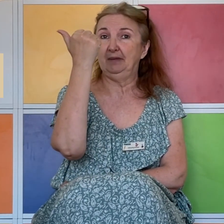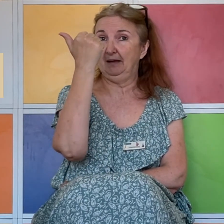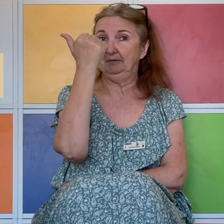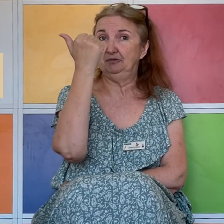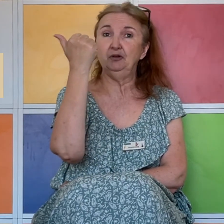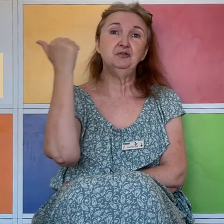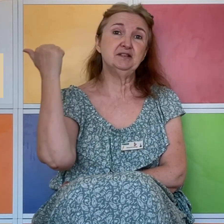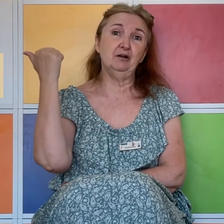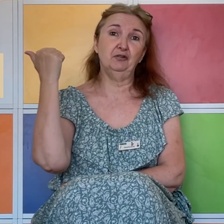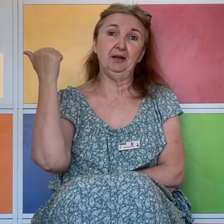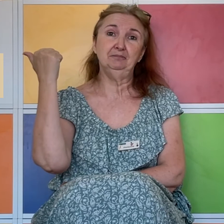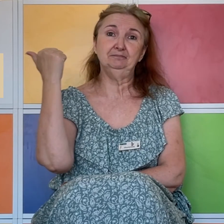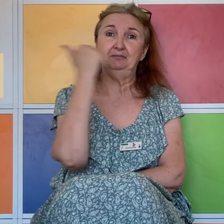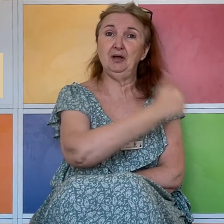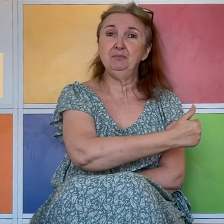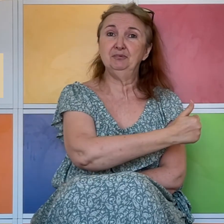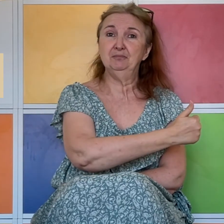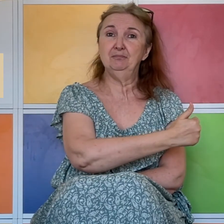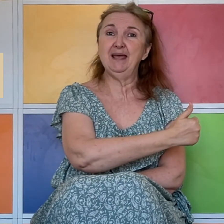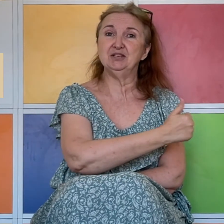Sauf que c'est à l'envers. Hop. Beige.